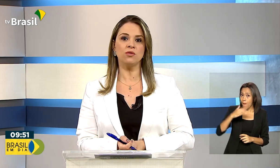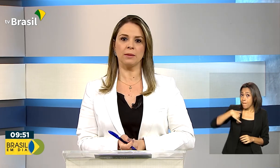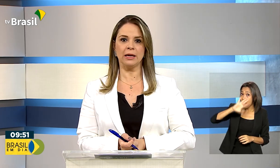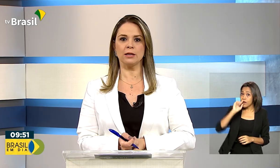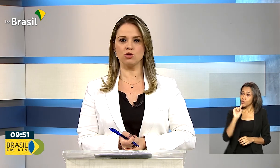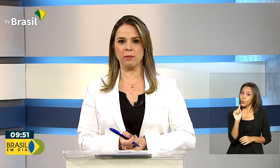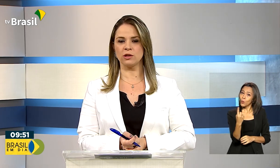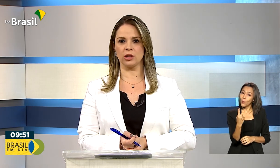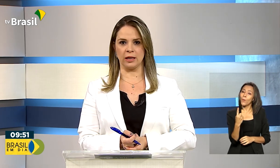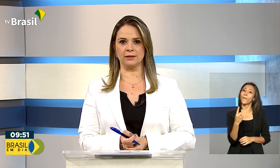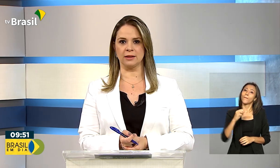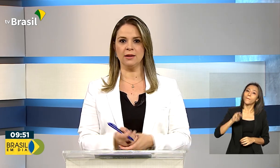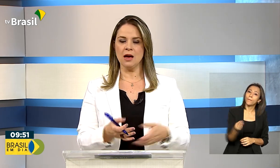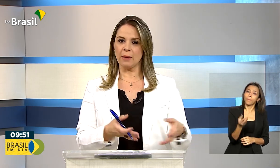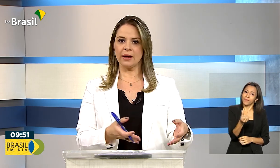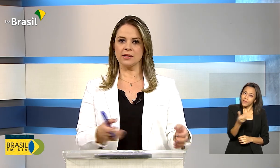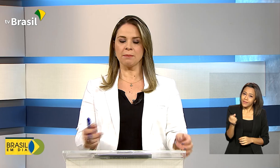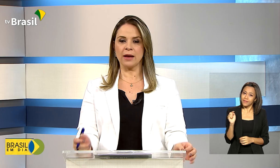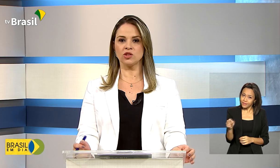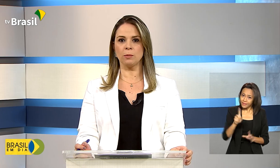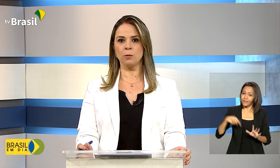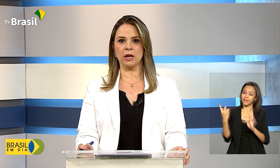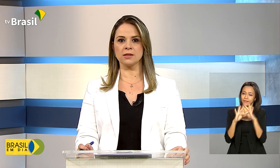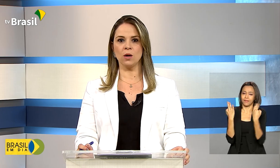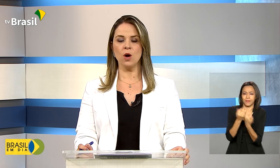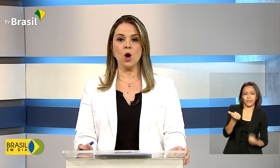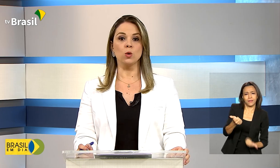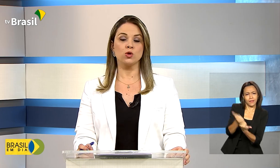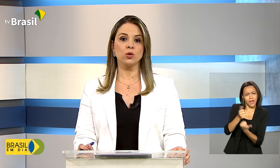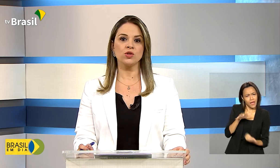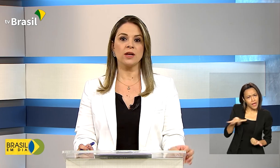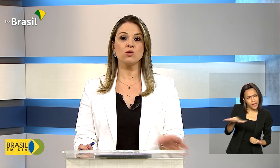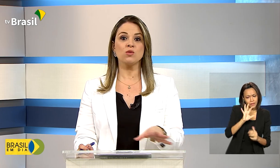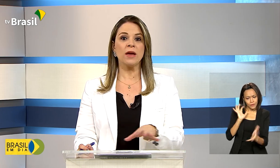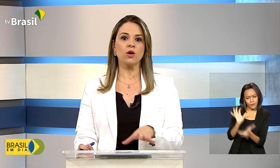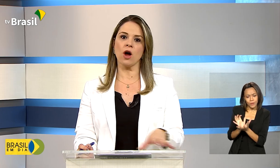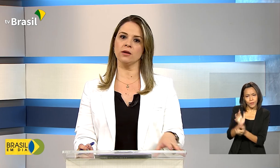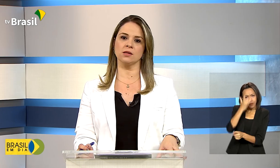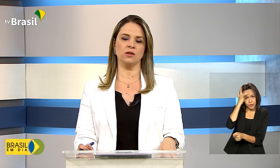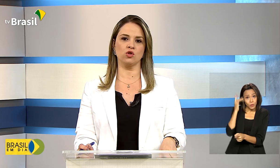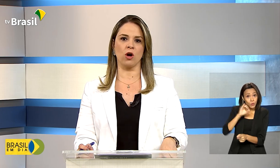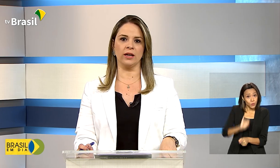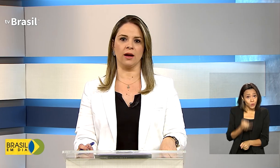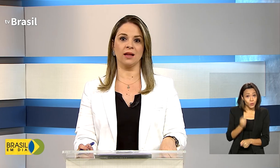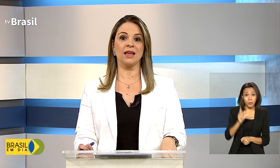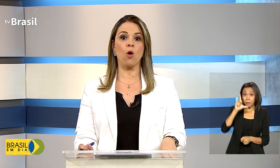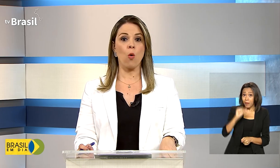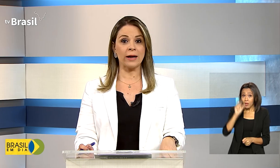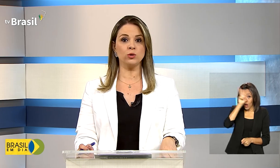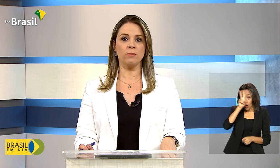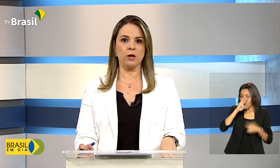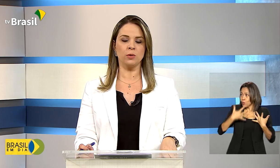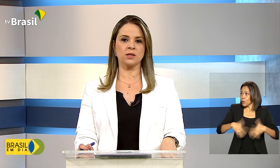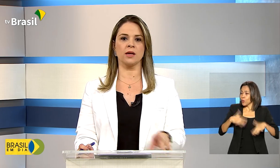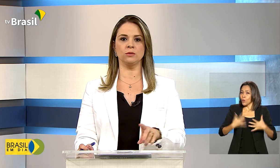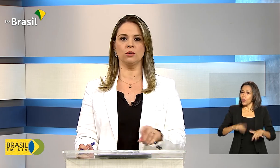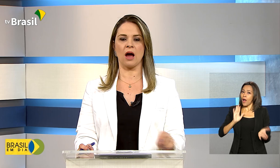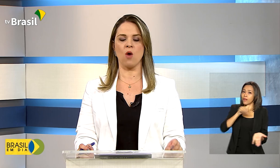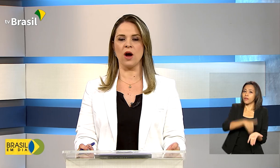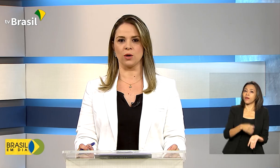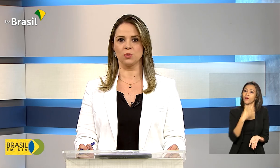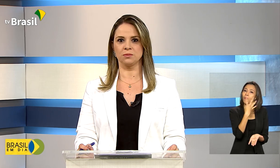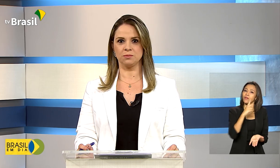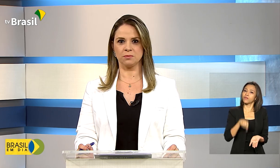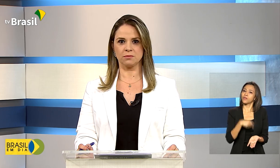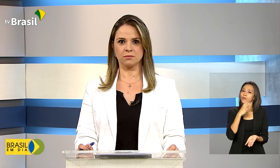mil famílias de baixa renda. Para essa parte da população, os juros serão os menores da história, até 4,5%